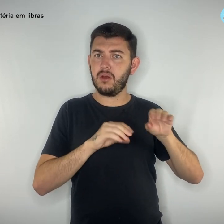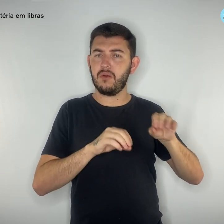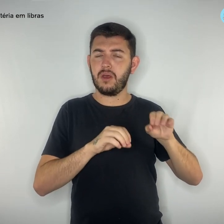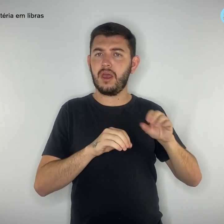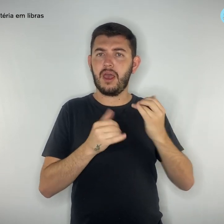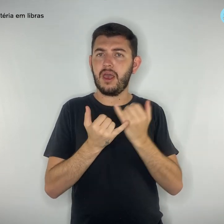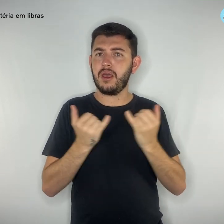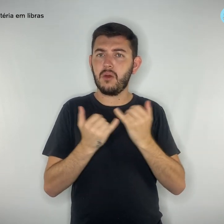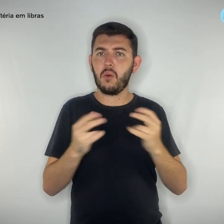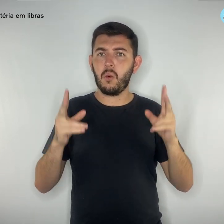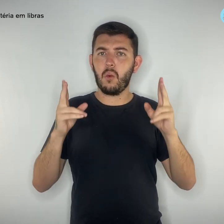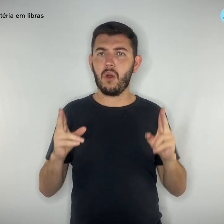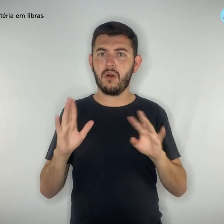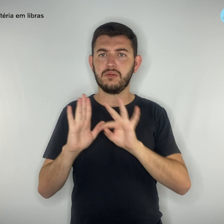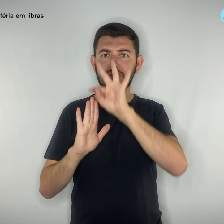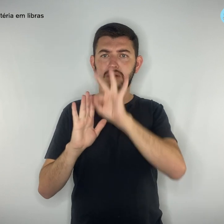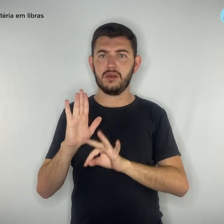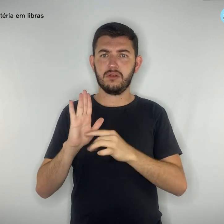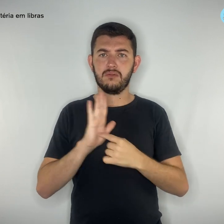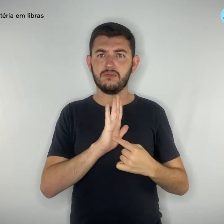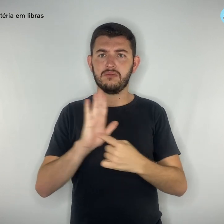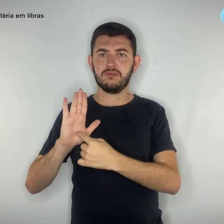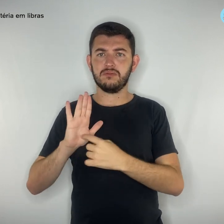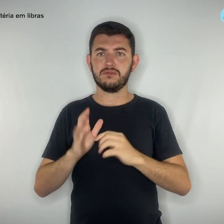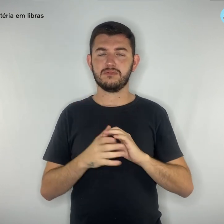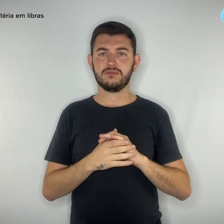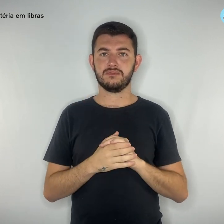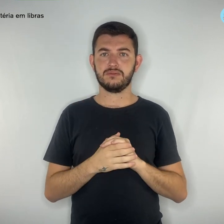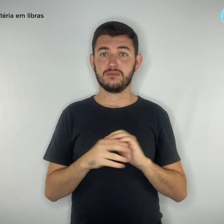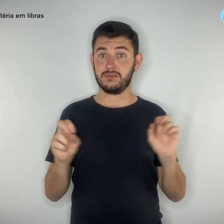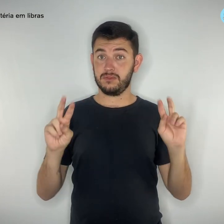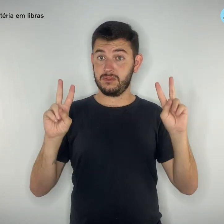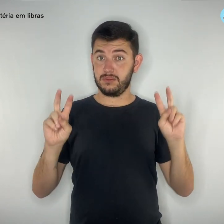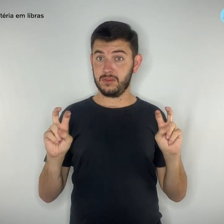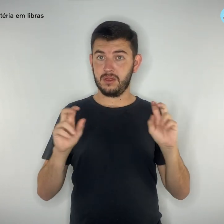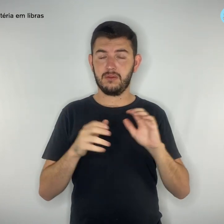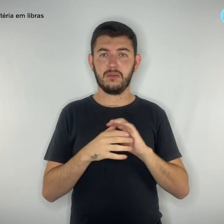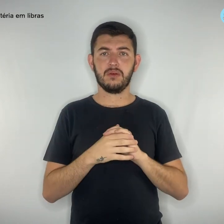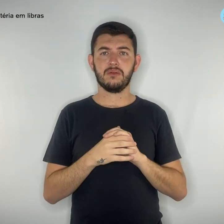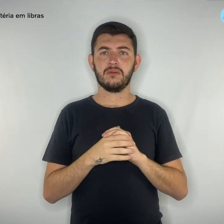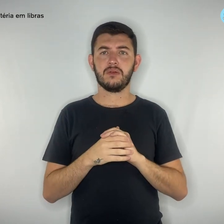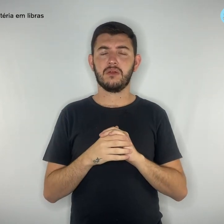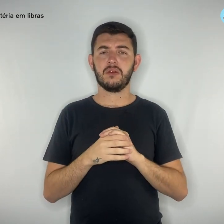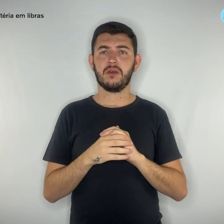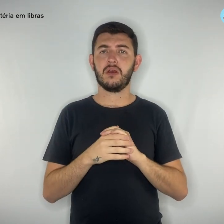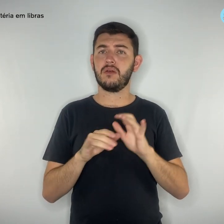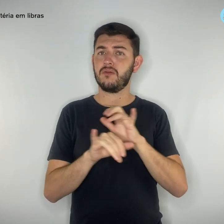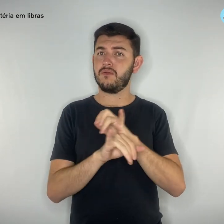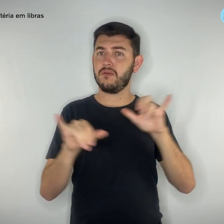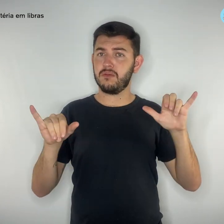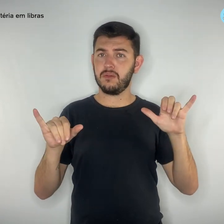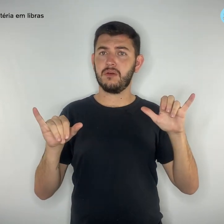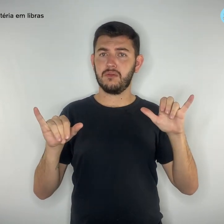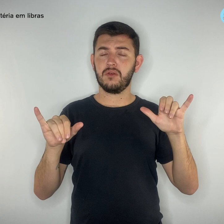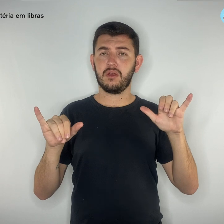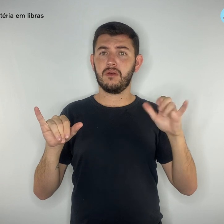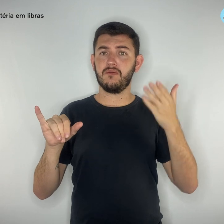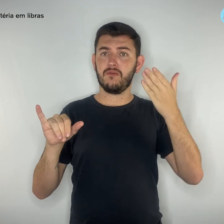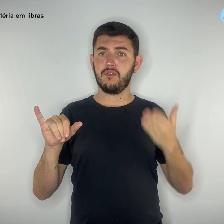abaixo. Nosso comunicado é referente à liberação do seu precatório que se encontra